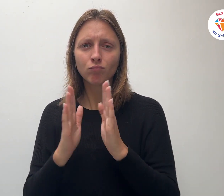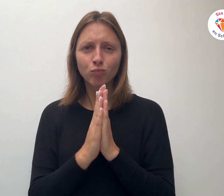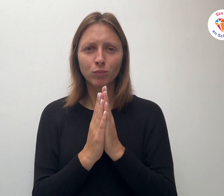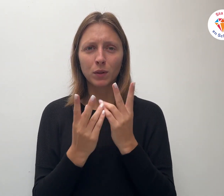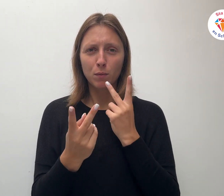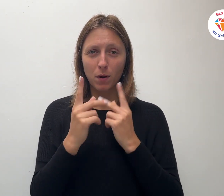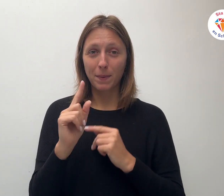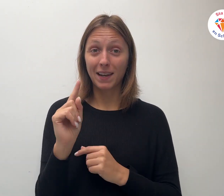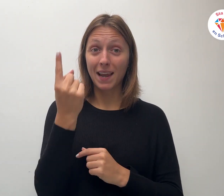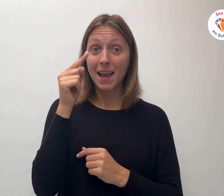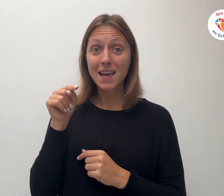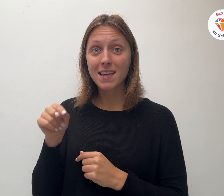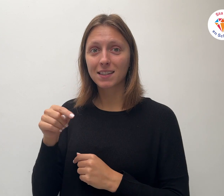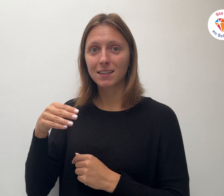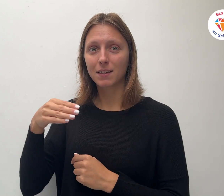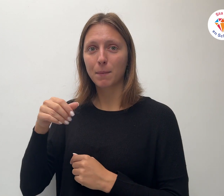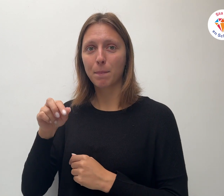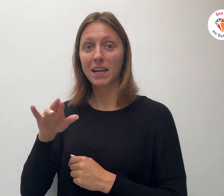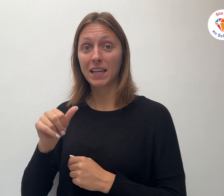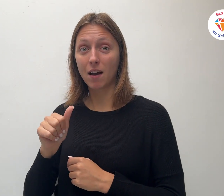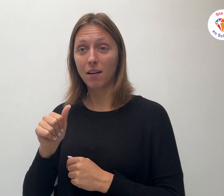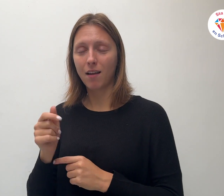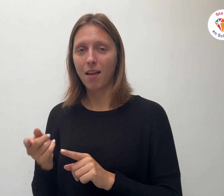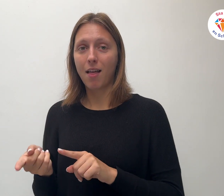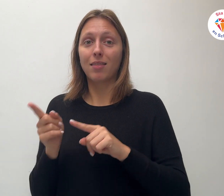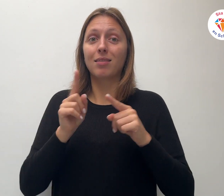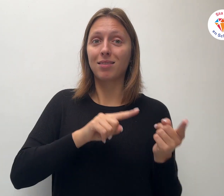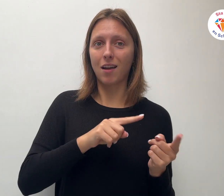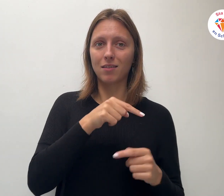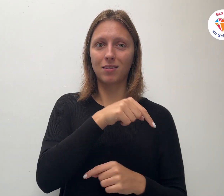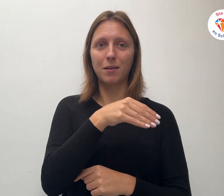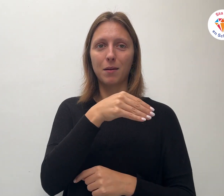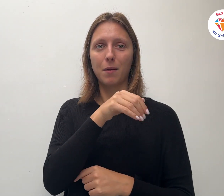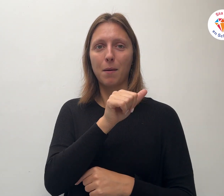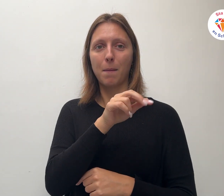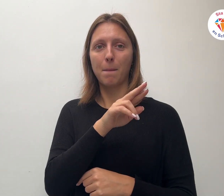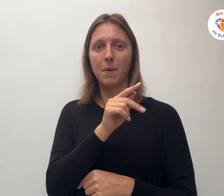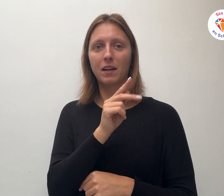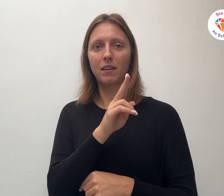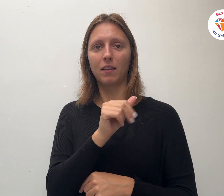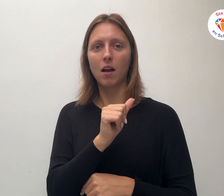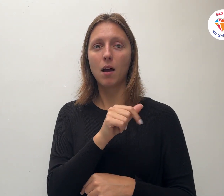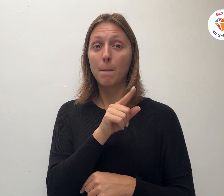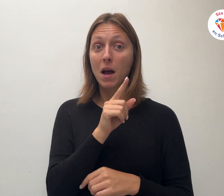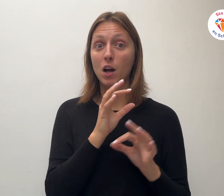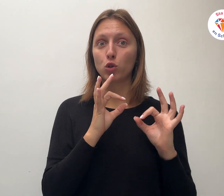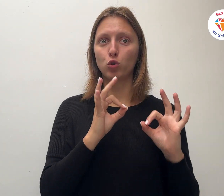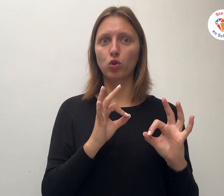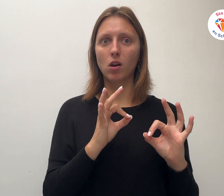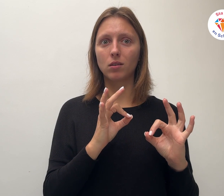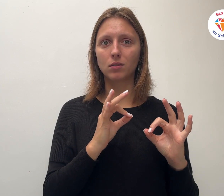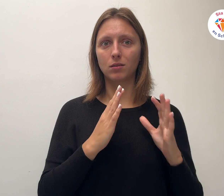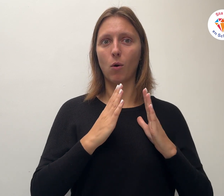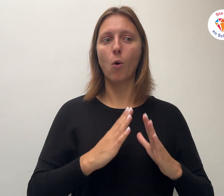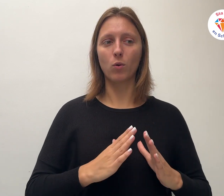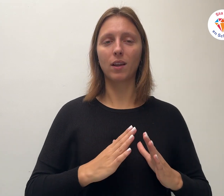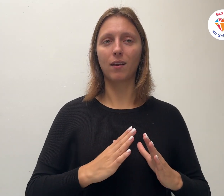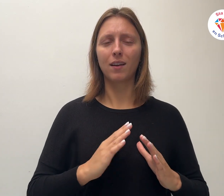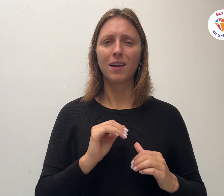met een juiste ingestaaldheid We zijn nu eenmaal allemaal anders Maar laat ieder unieke karaktereigenschap